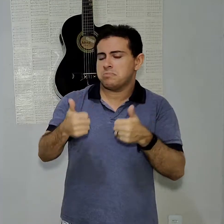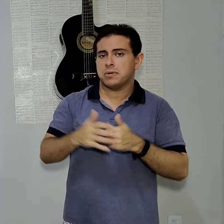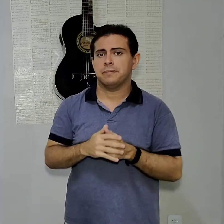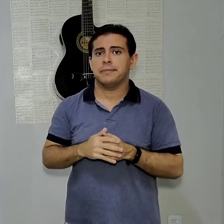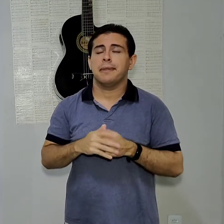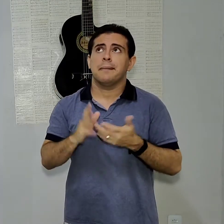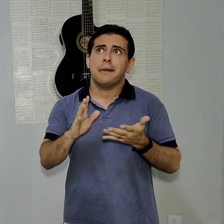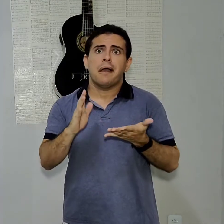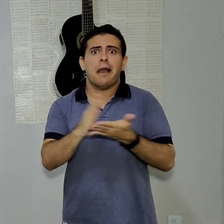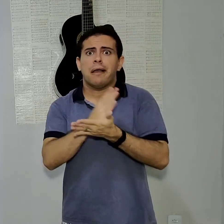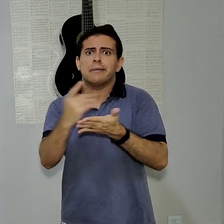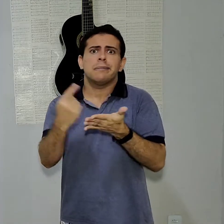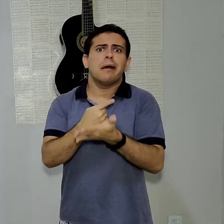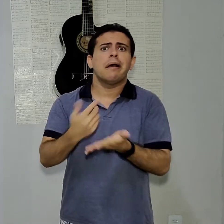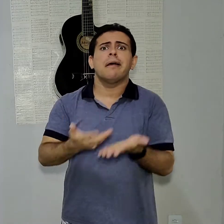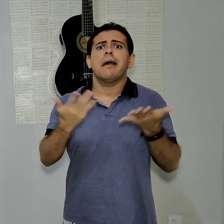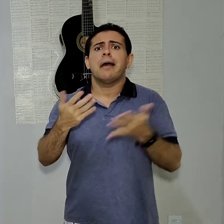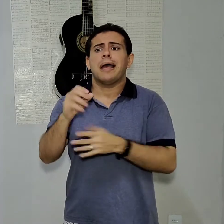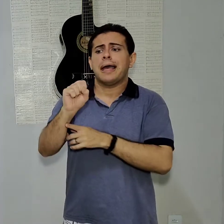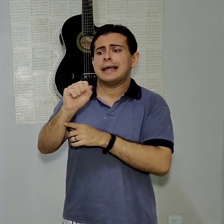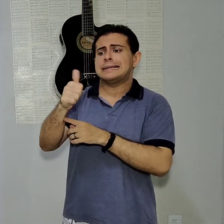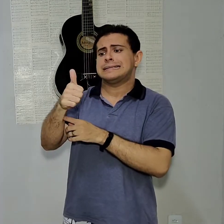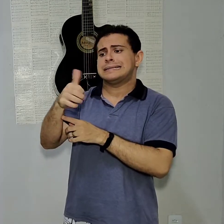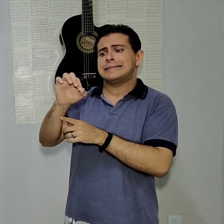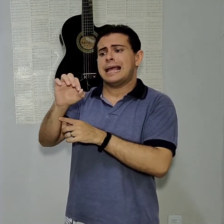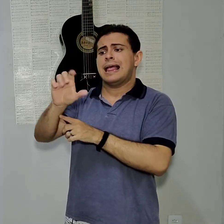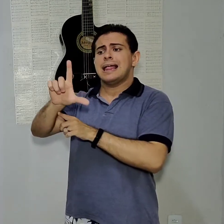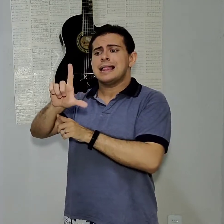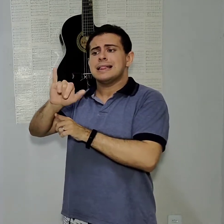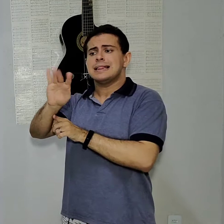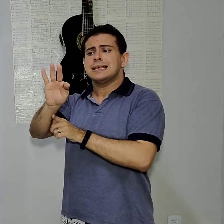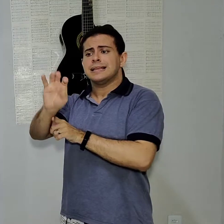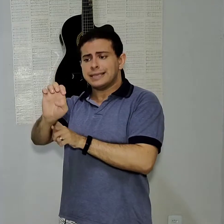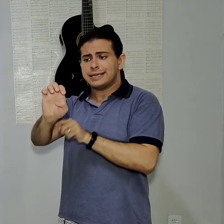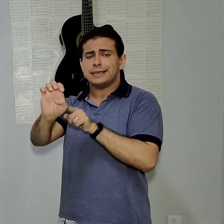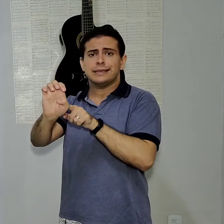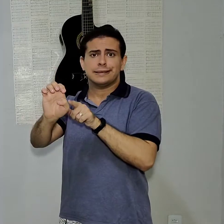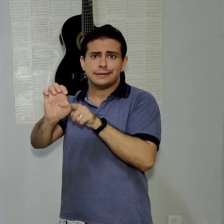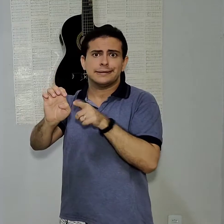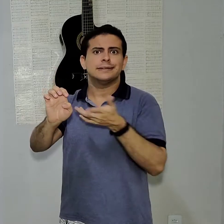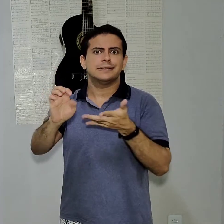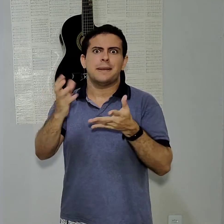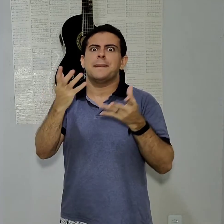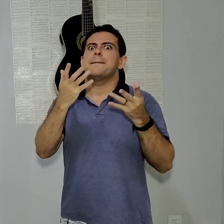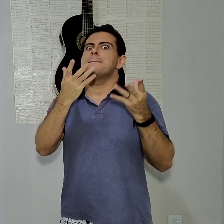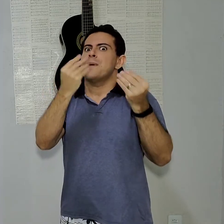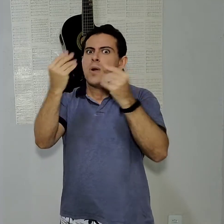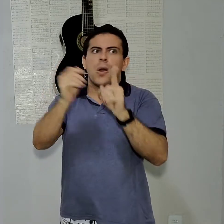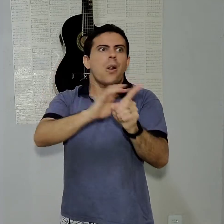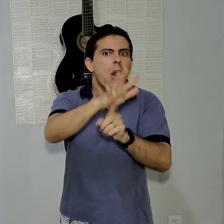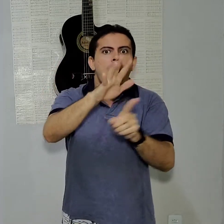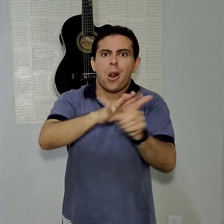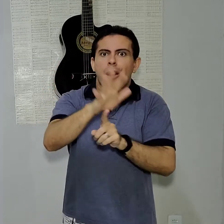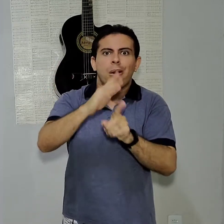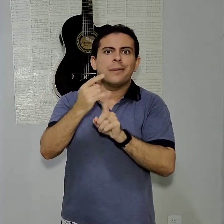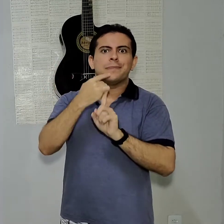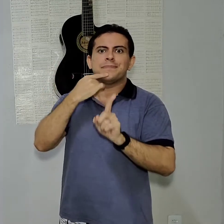perguntando. E o S10 Lite? Que é muito procurado, né? Recentemente. Então, por conta disso. Ele teve